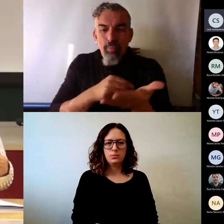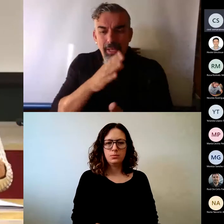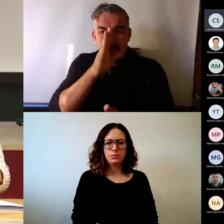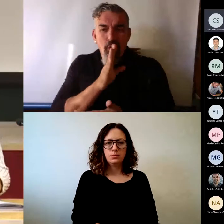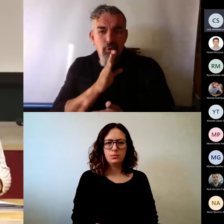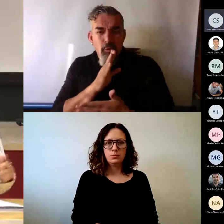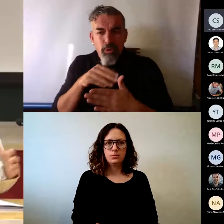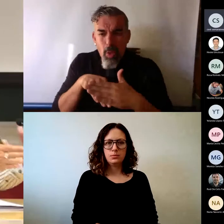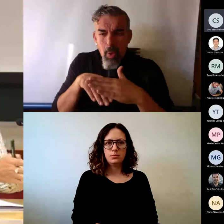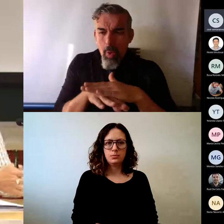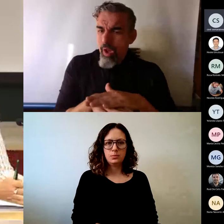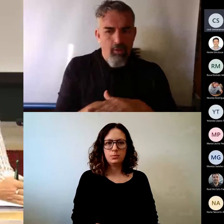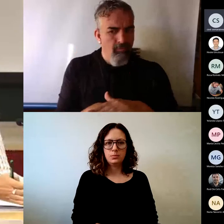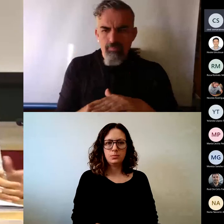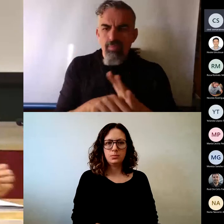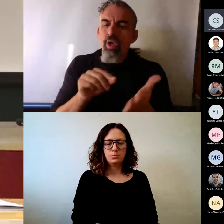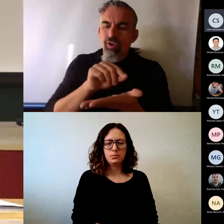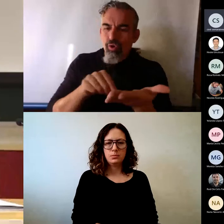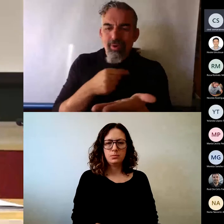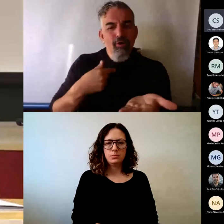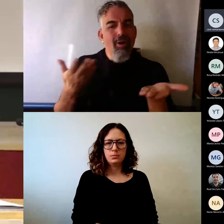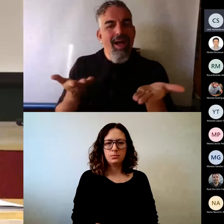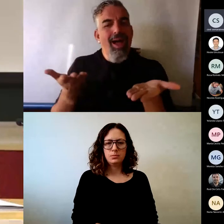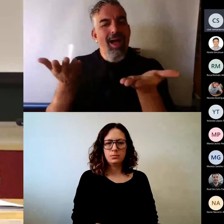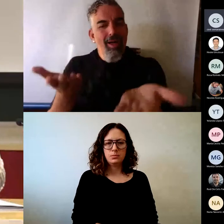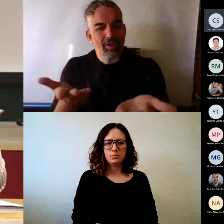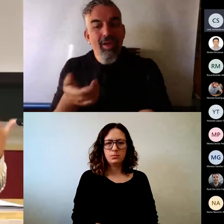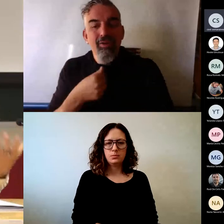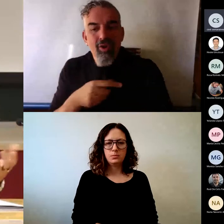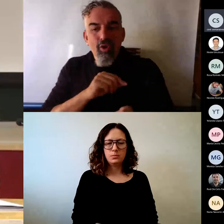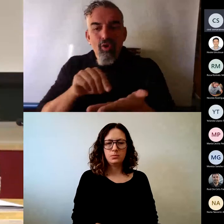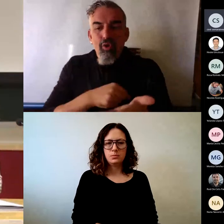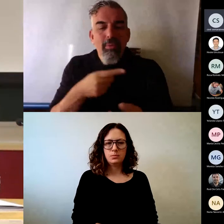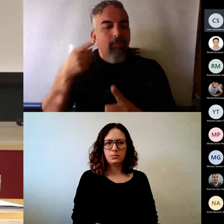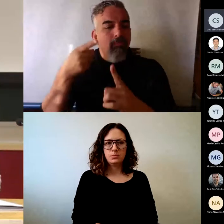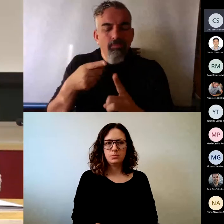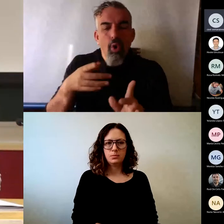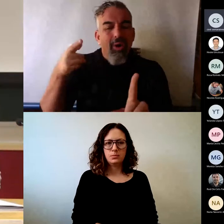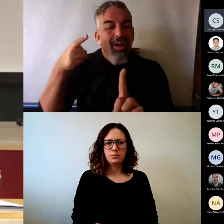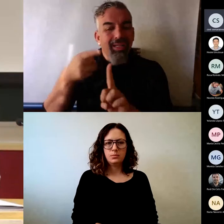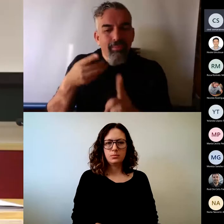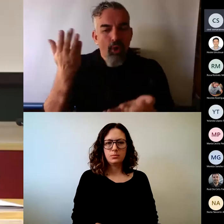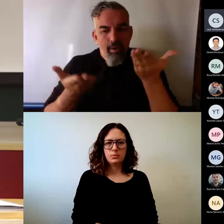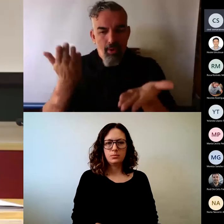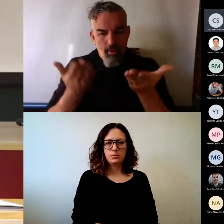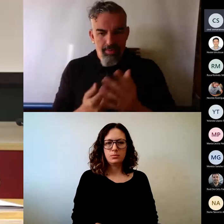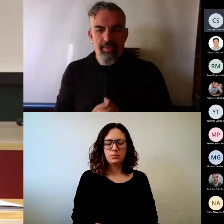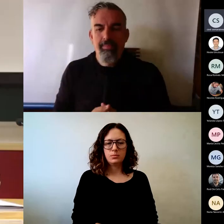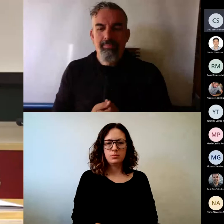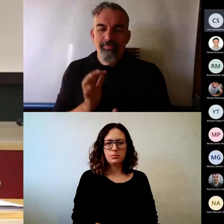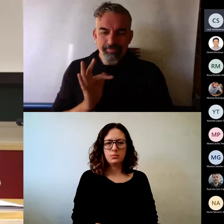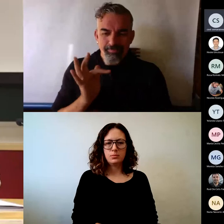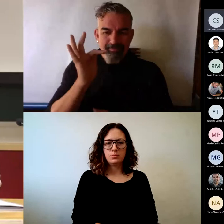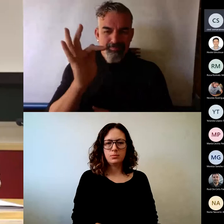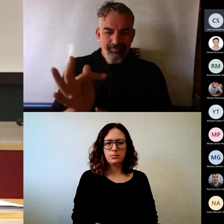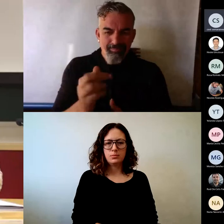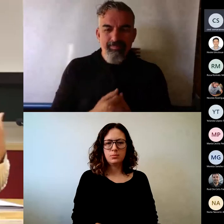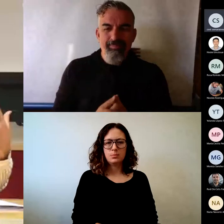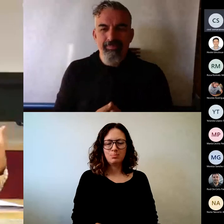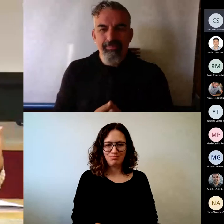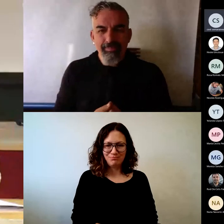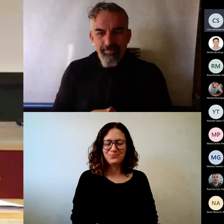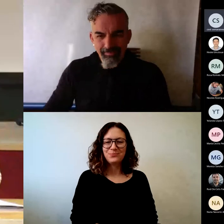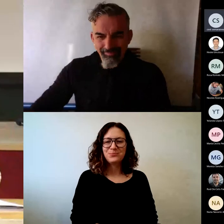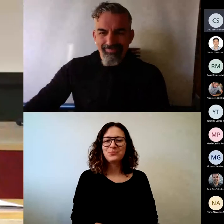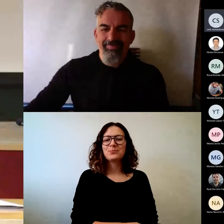no. Yo te voy a evaluar con esta rúbrica. Esta. Esta. La que yo voy a tomar para tu evaluación. Entonces, esa sería que la